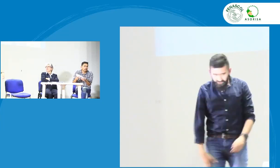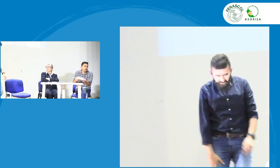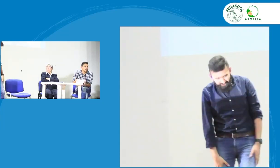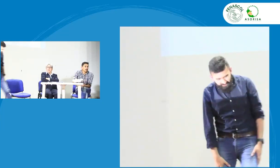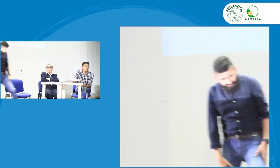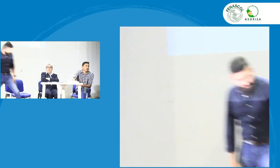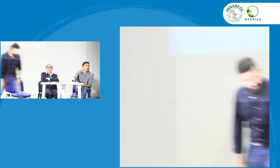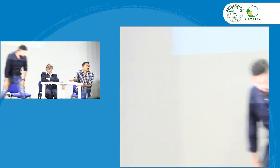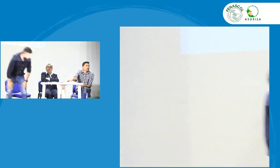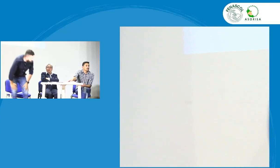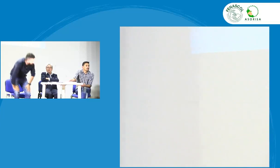próximos cuatro años